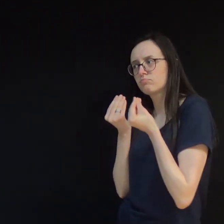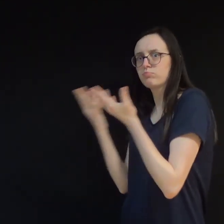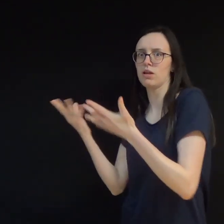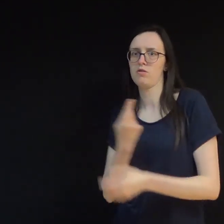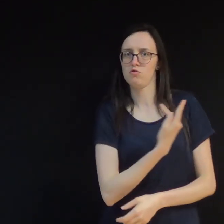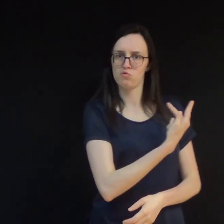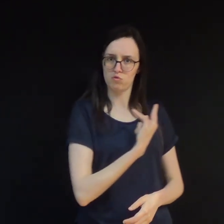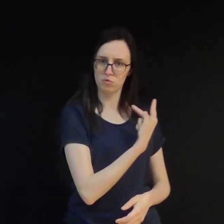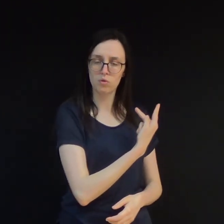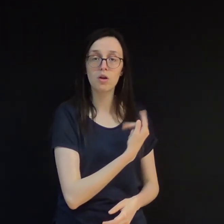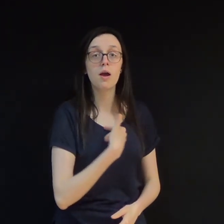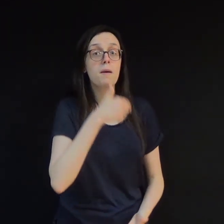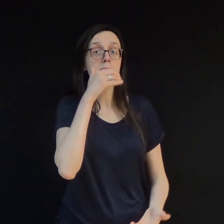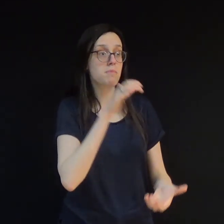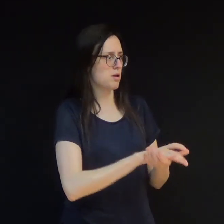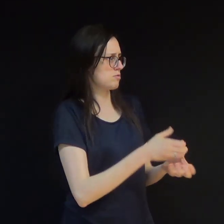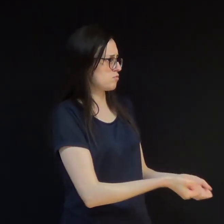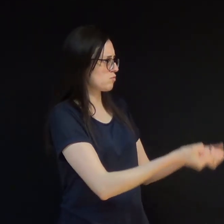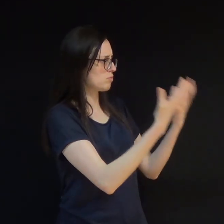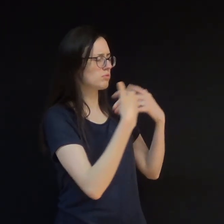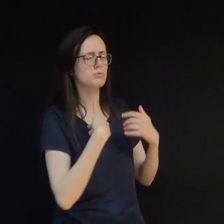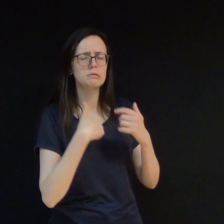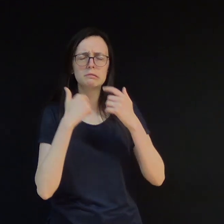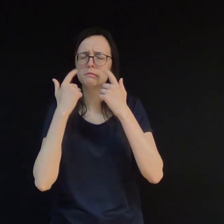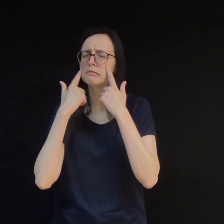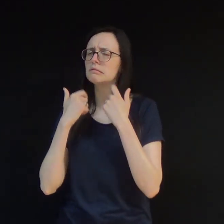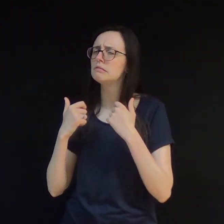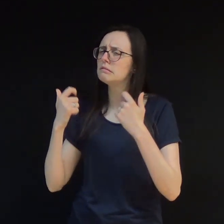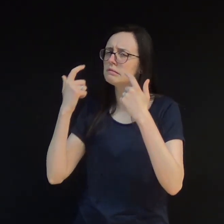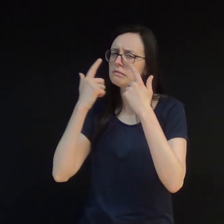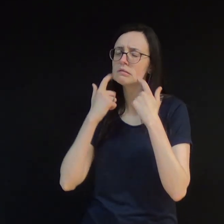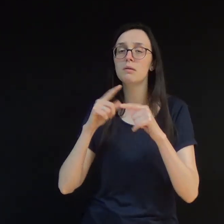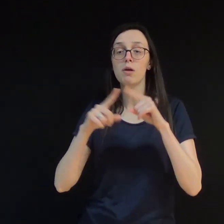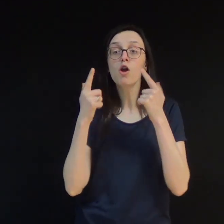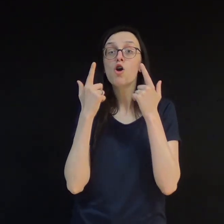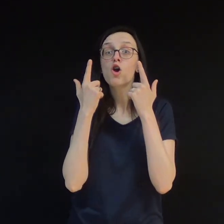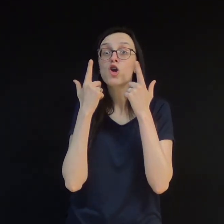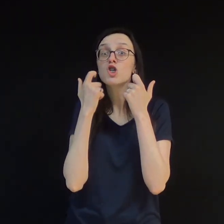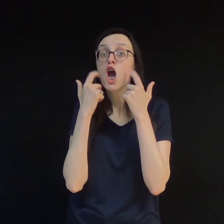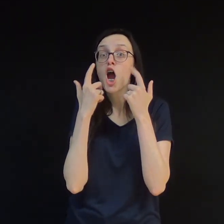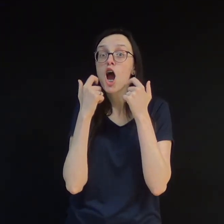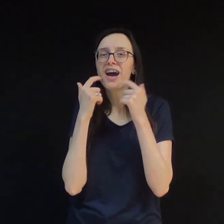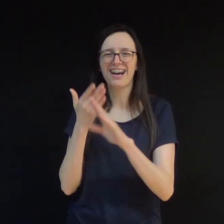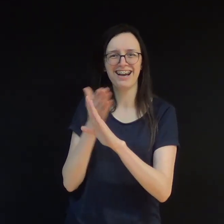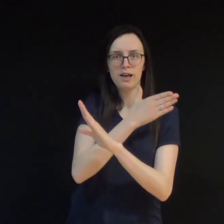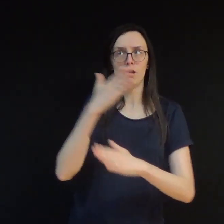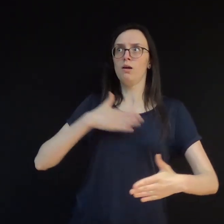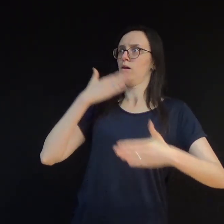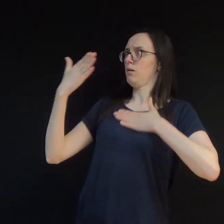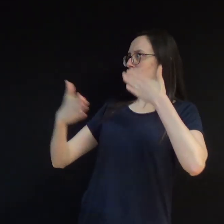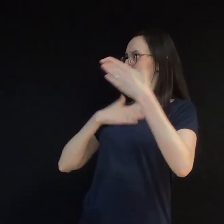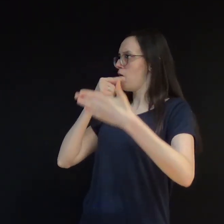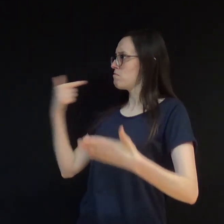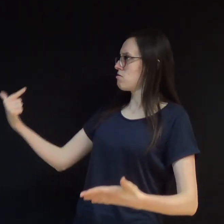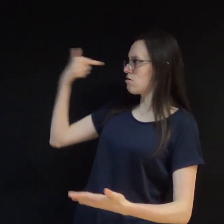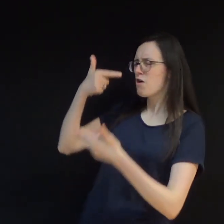Quando meu marido contou, eu chorei. Este foi o único choro do episódio relatado. Chorei por causa do amor. O amor